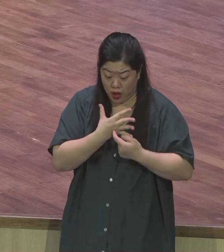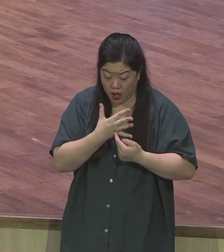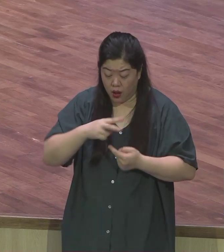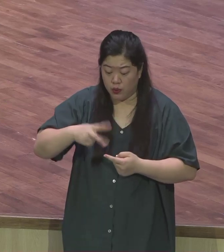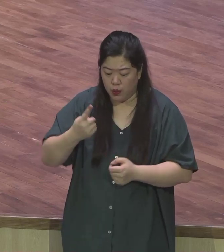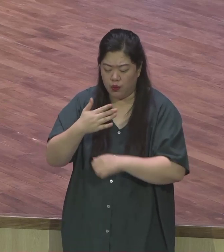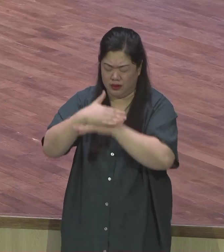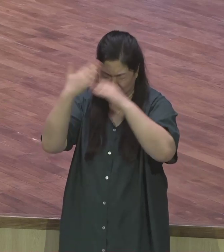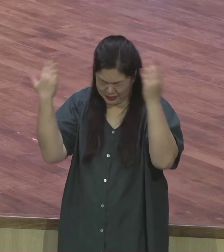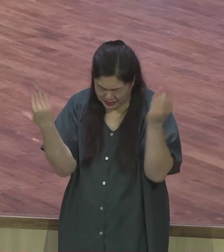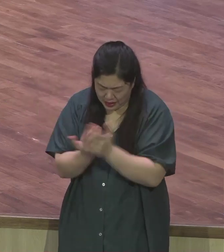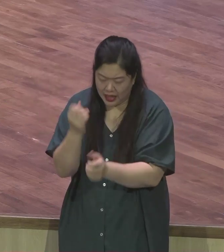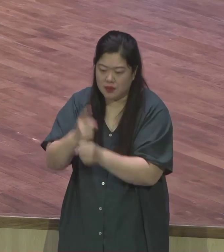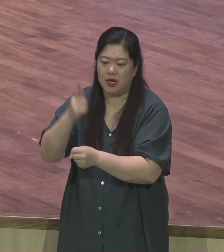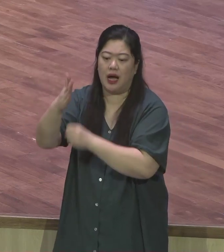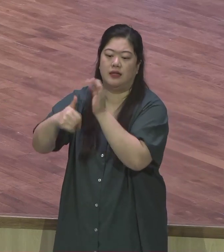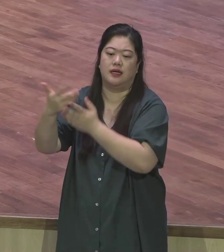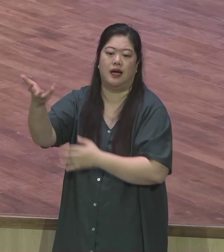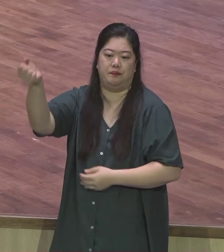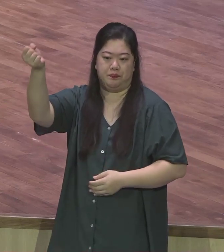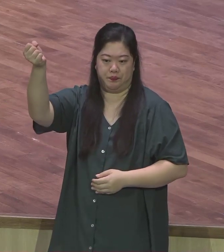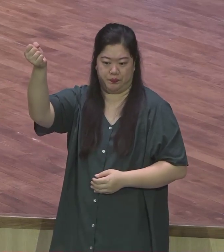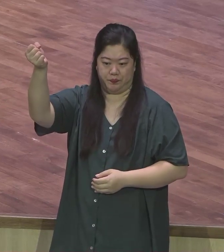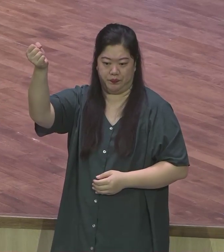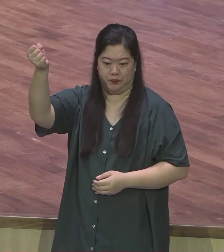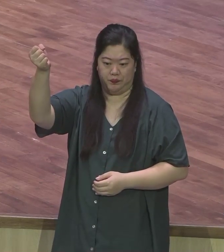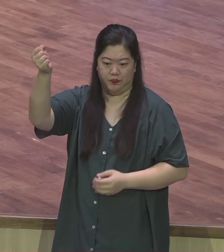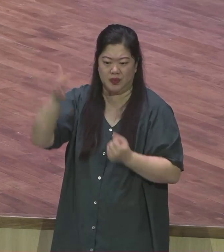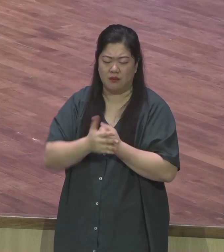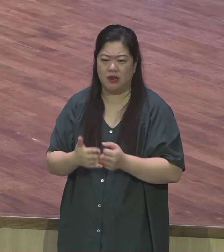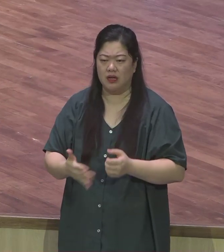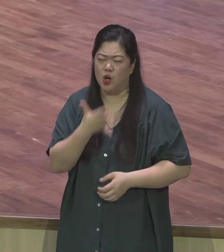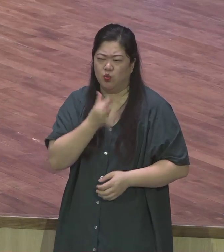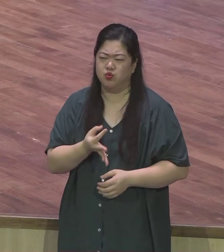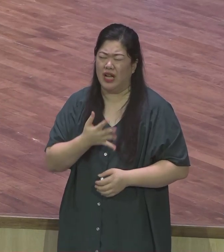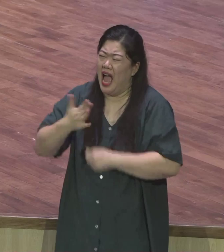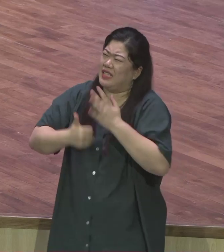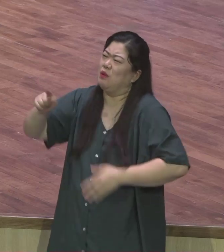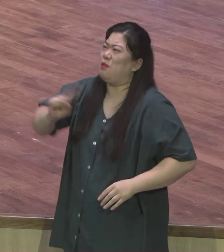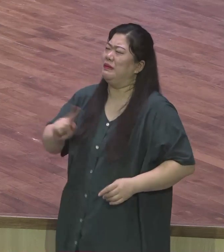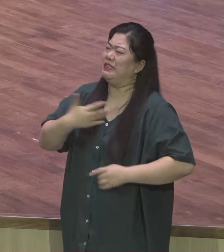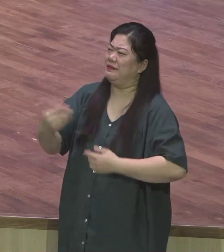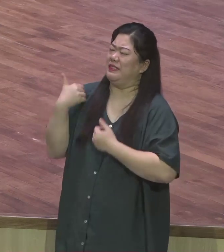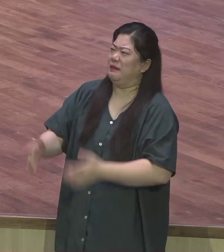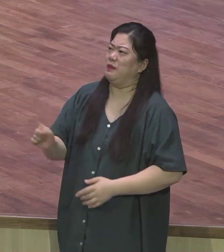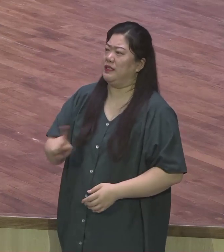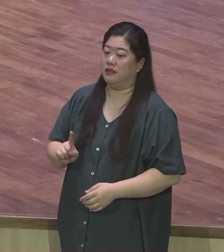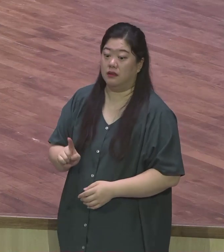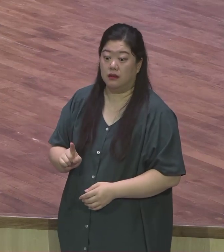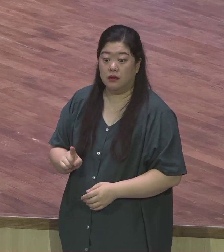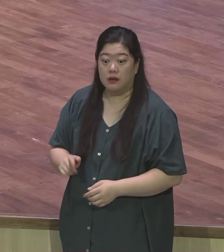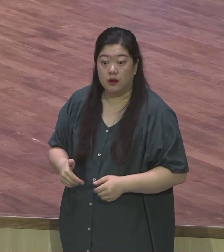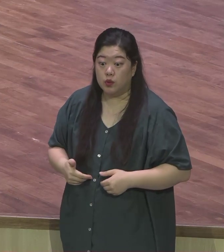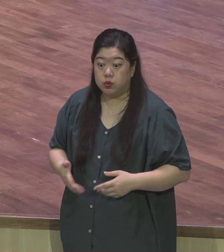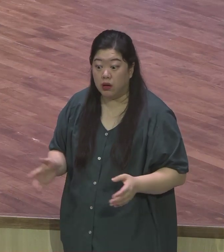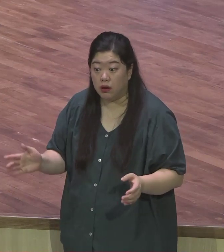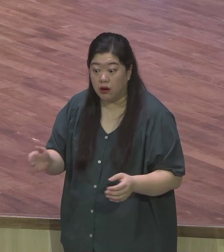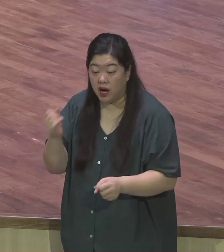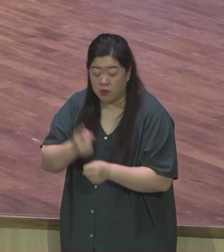속에 이루어지는 일이기 때문에 여러분께서 끝까지 하나님을 신뢰하시기를 바랍니다 위기, 위기는